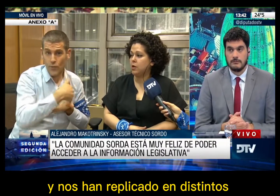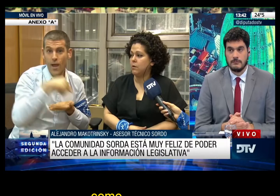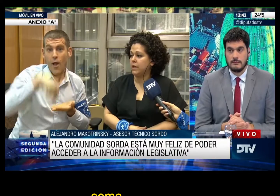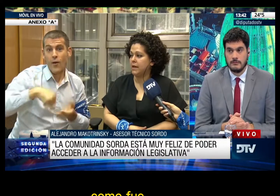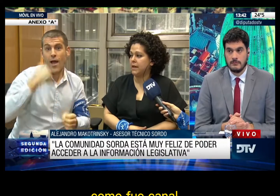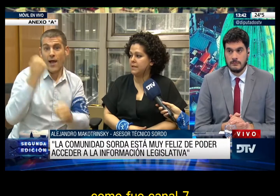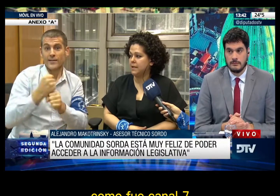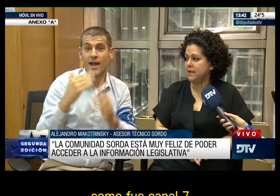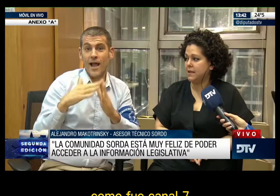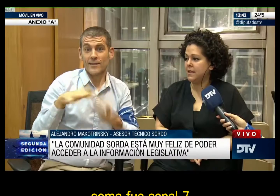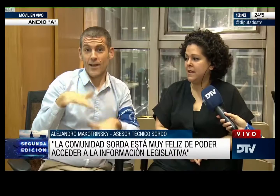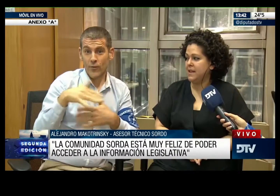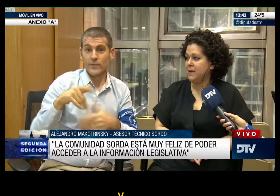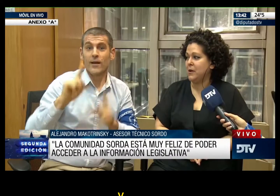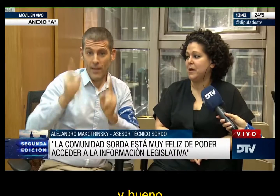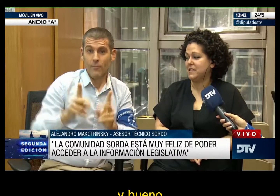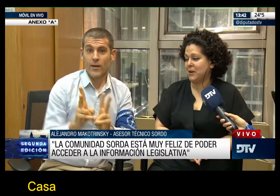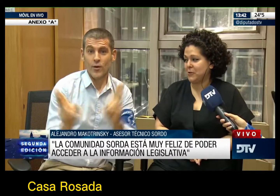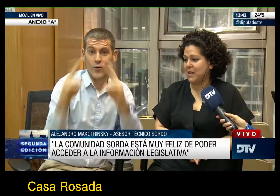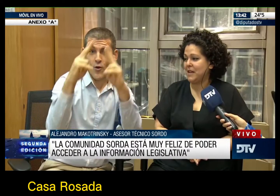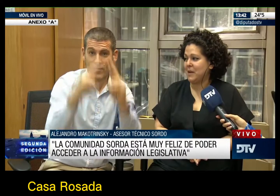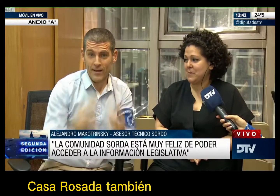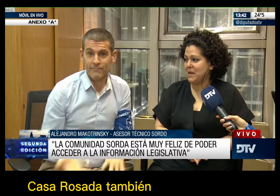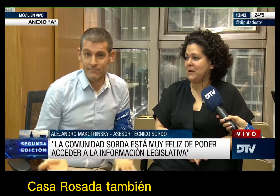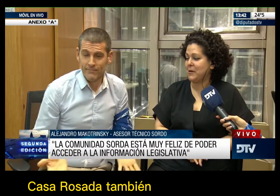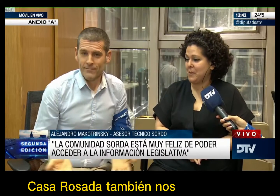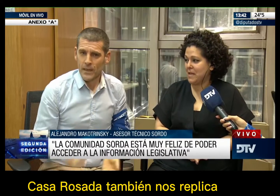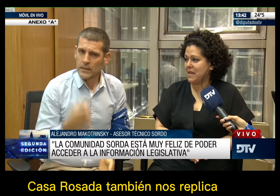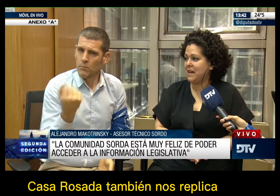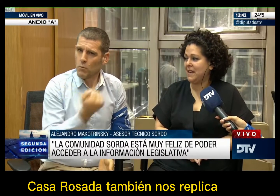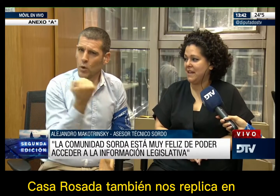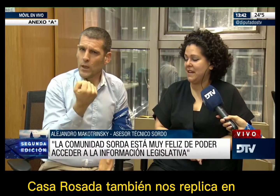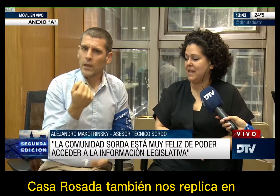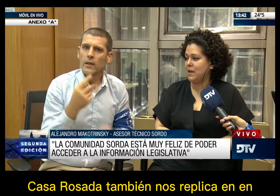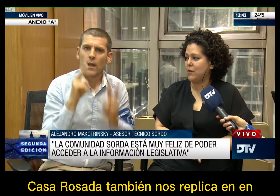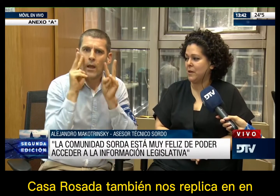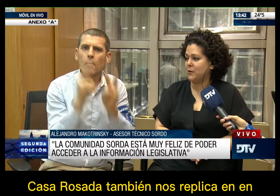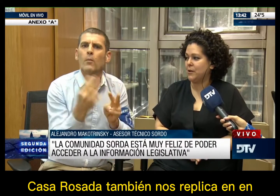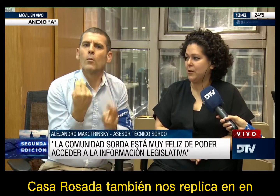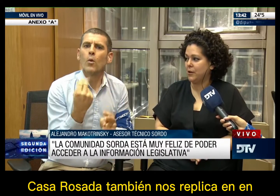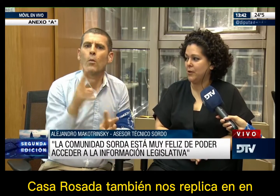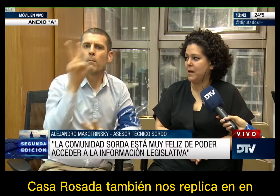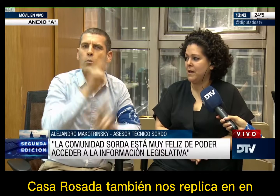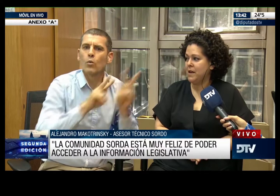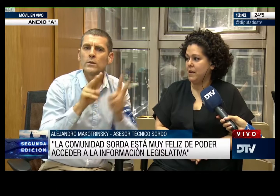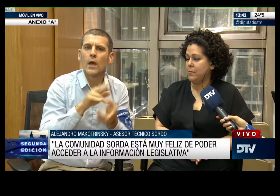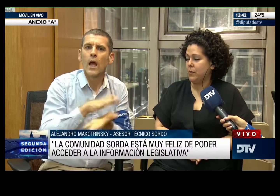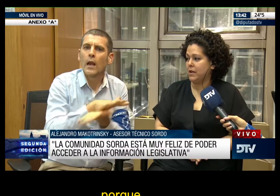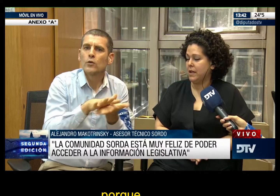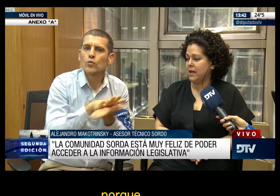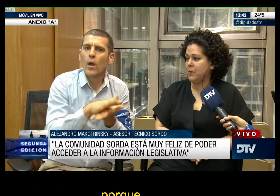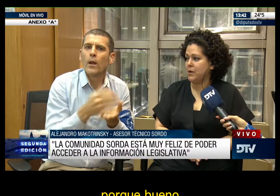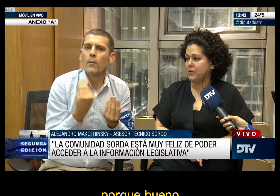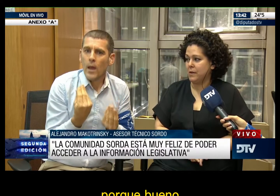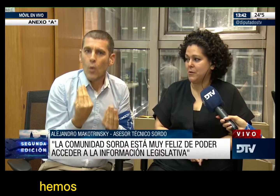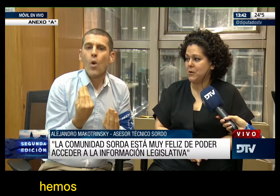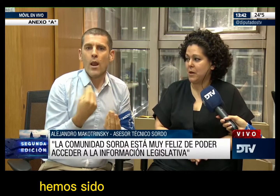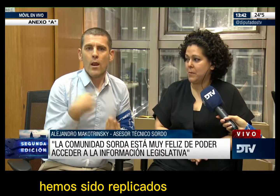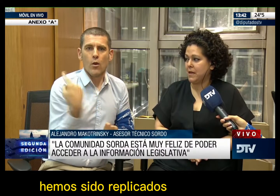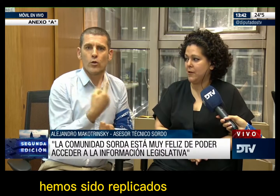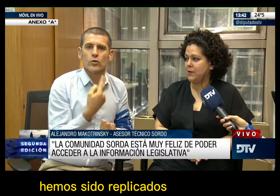en distintos canales como fue Canal 7 y bueno, Casa Rosada también nos replica en el formato de croma porque